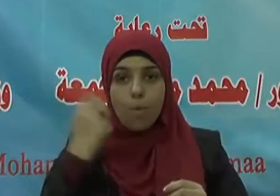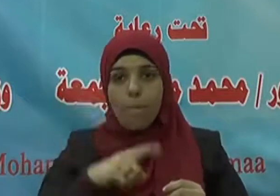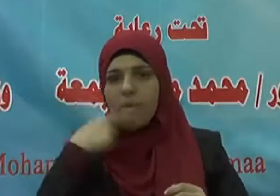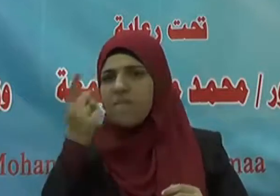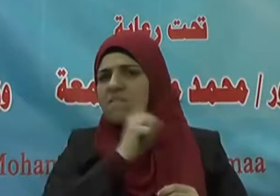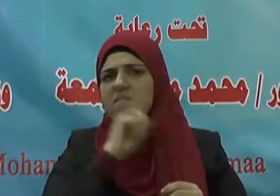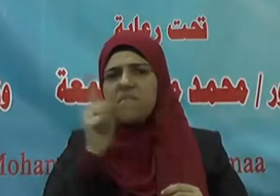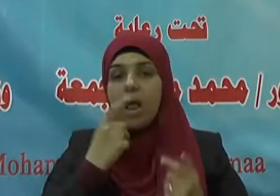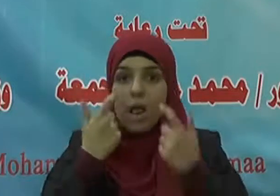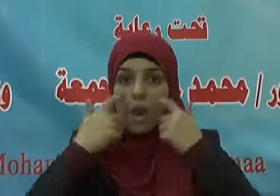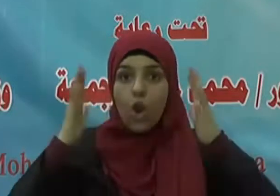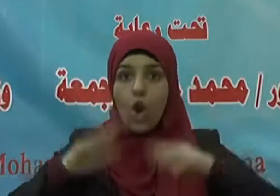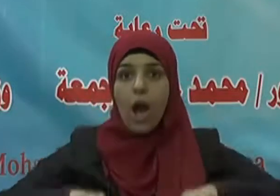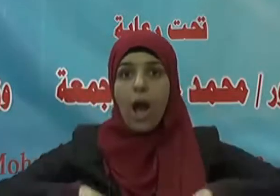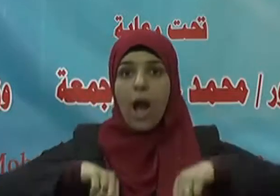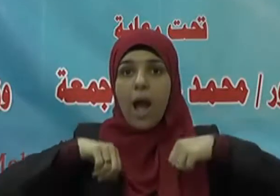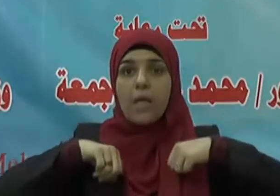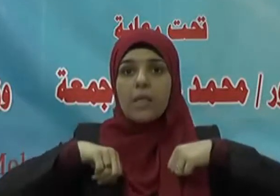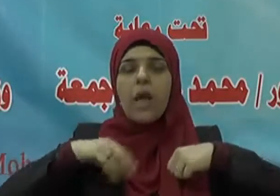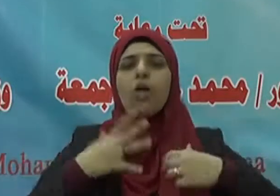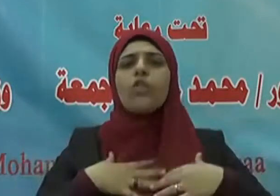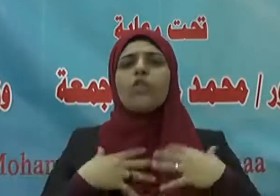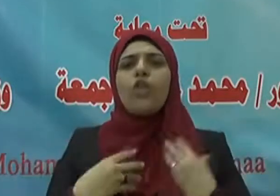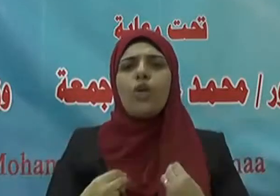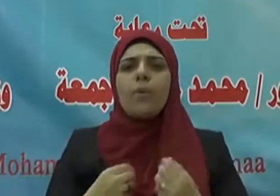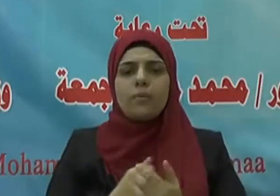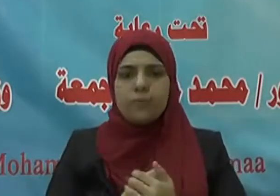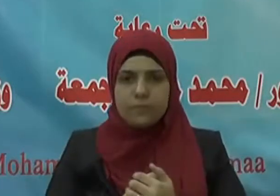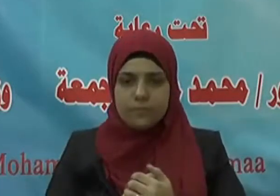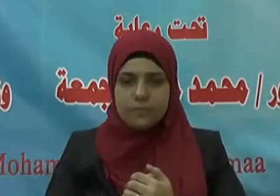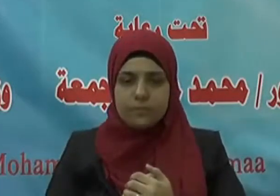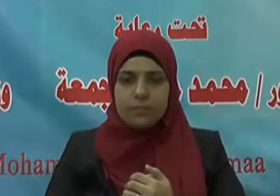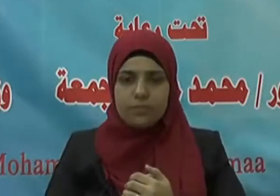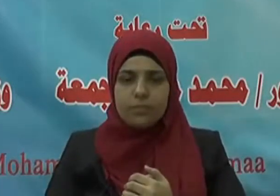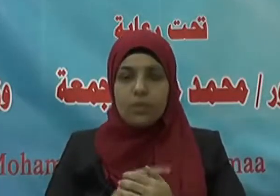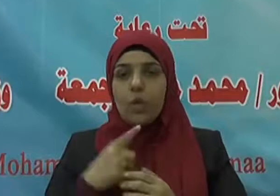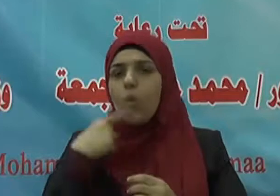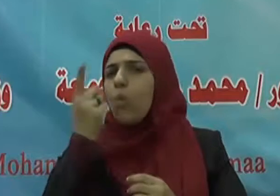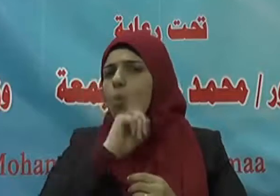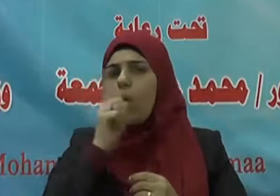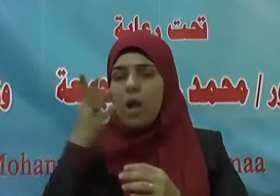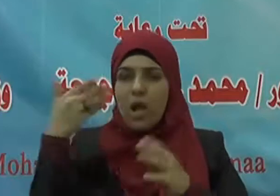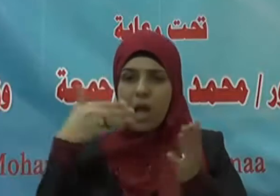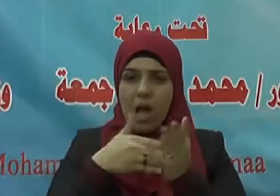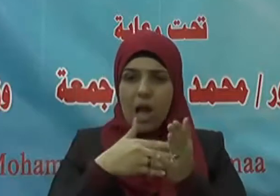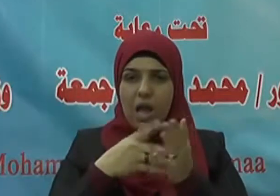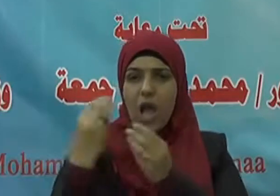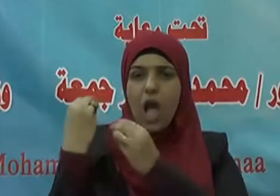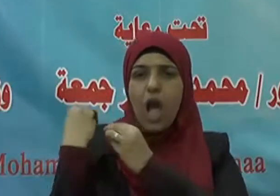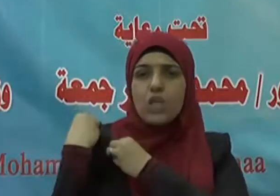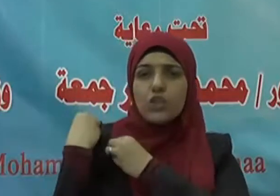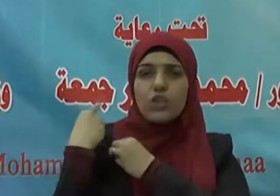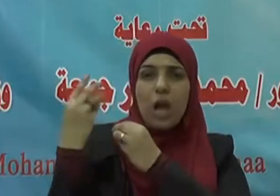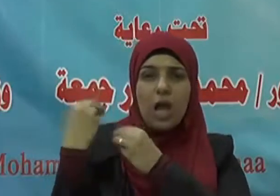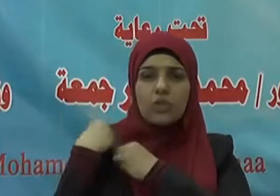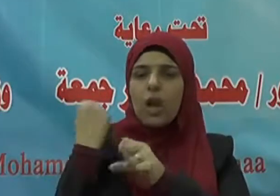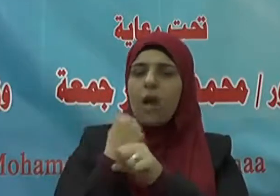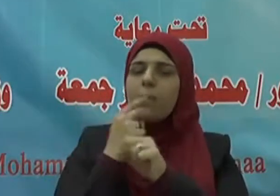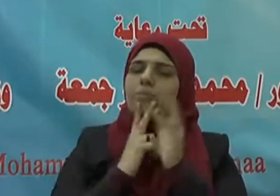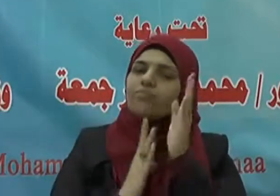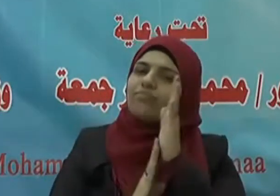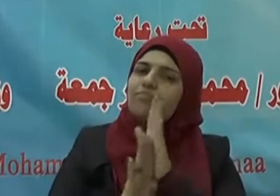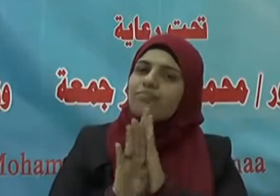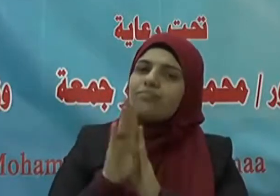مؤمن فلنحيينه حياة طيبة ولنجزينهم أجرهم